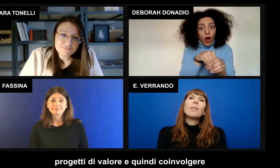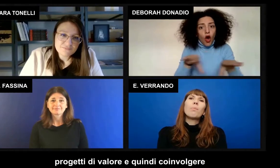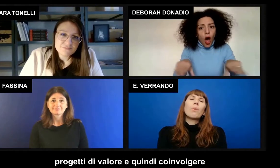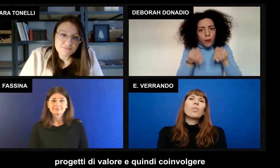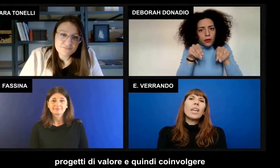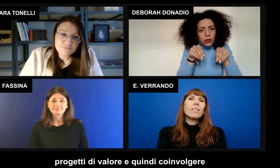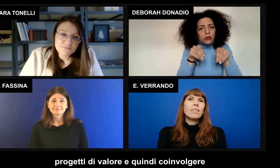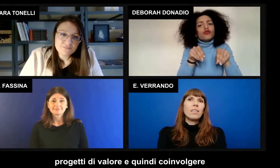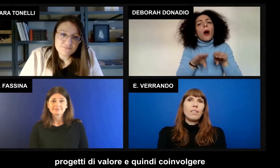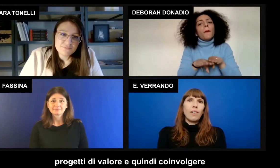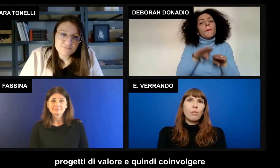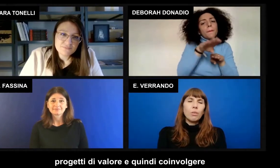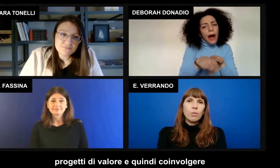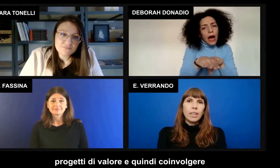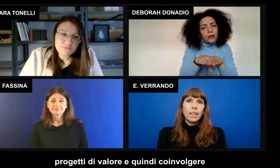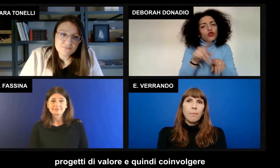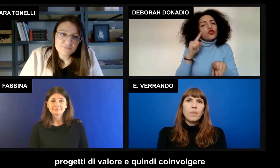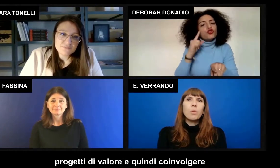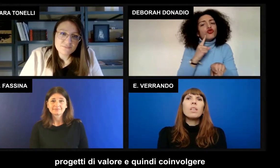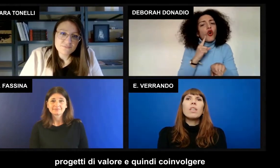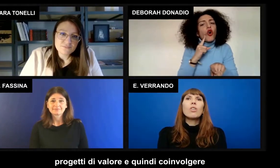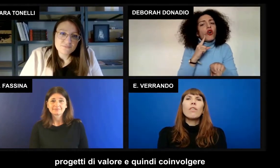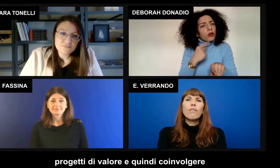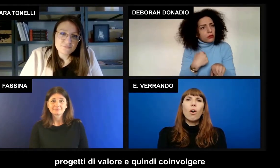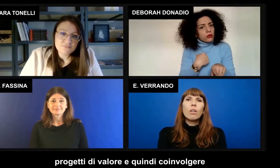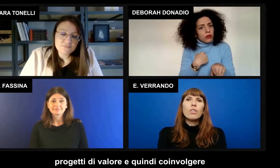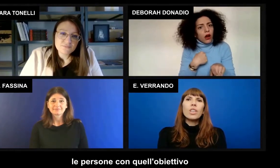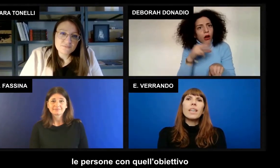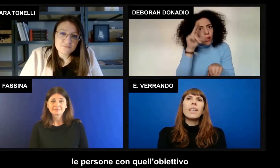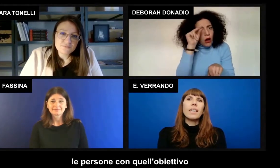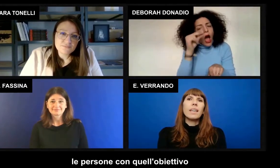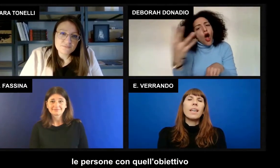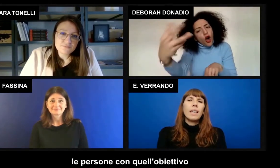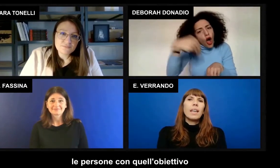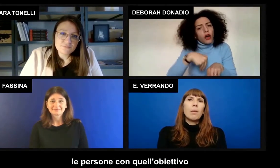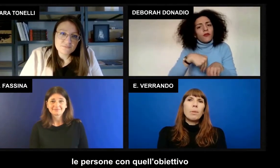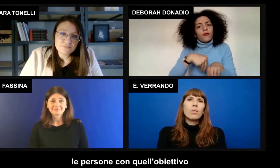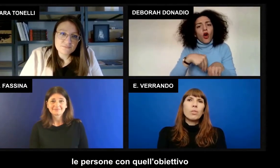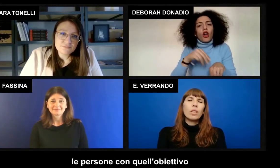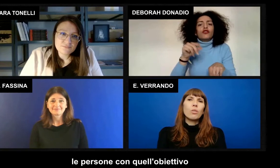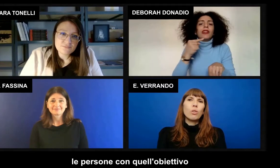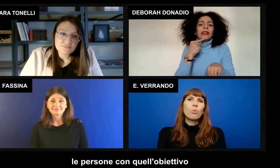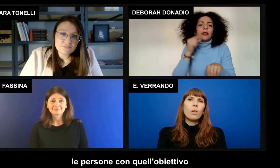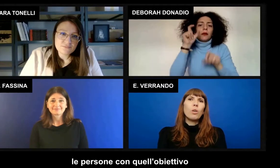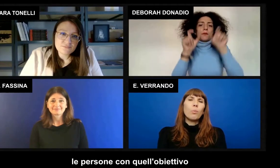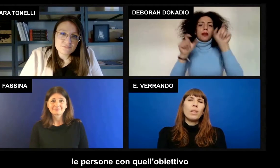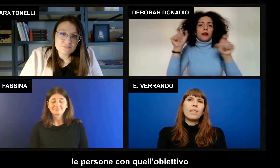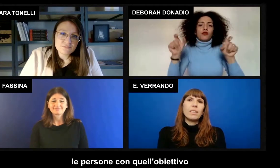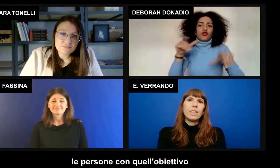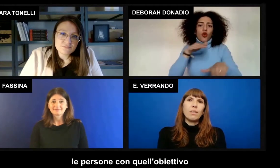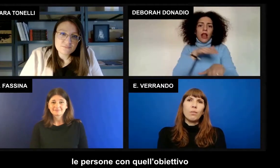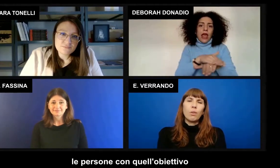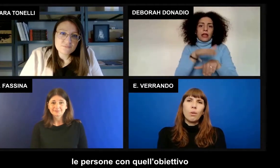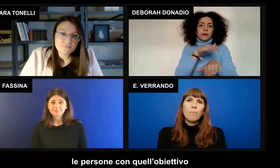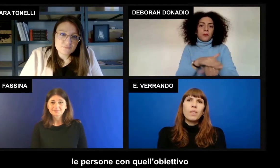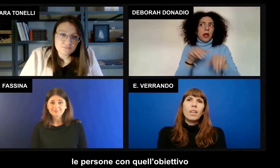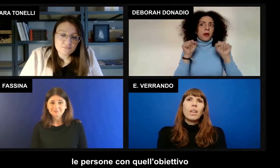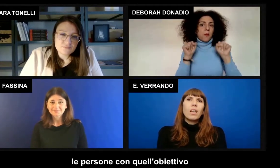ai progetti di valore e quindi coinvolgere le persone con quell'obiettivo.